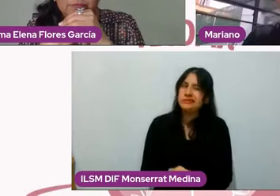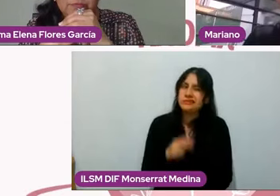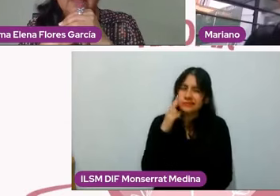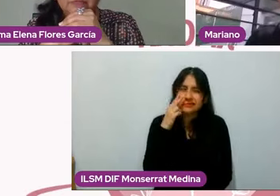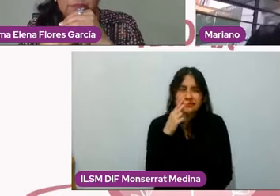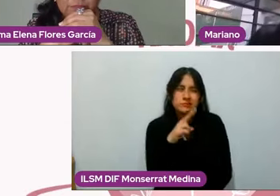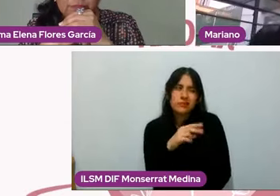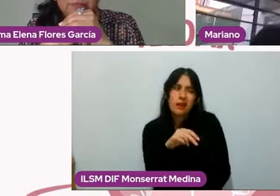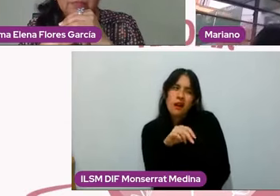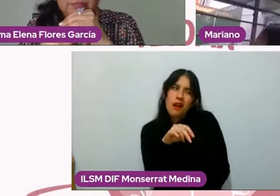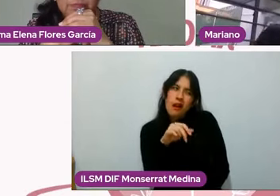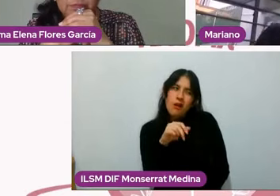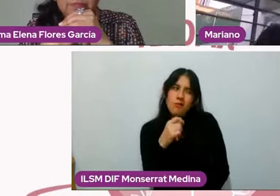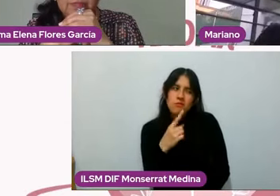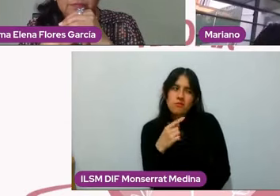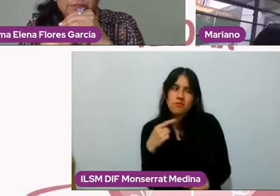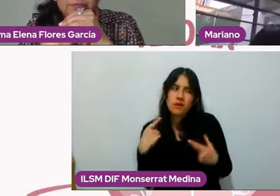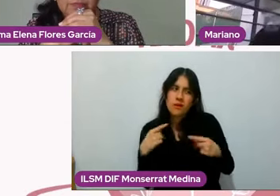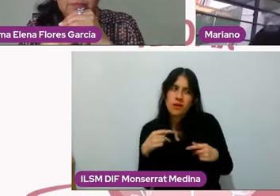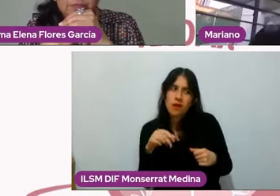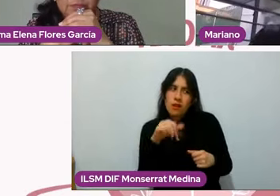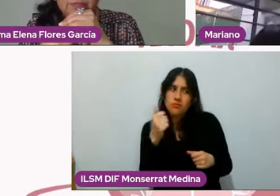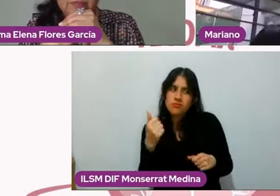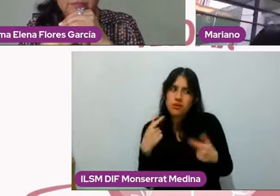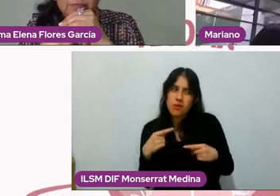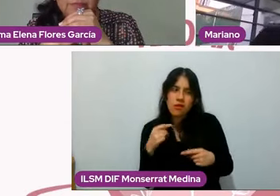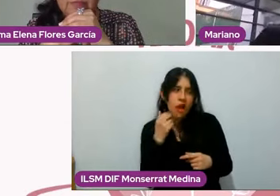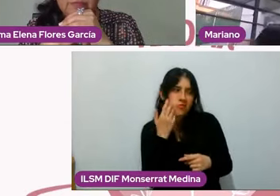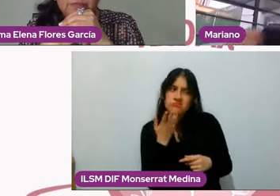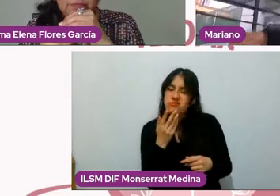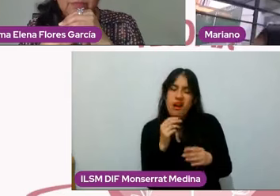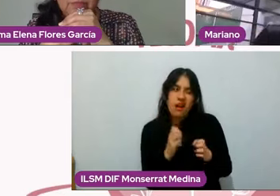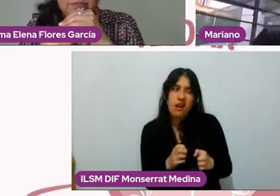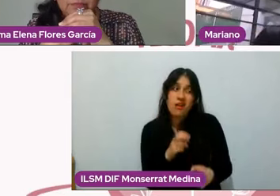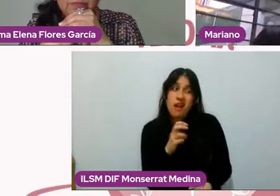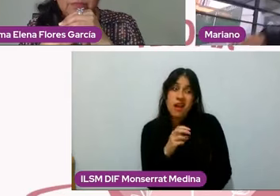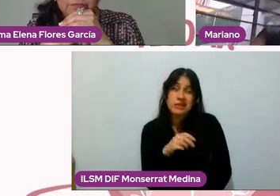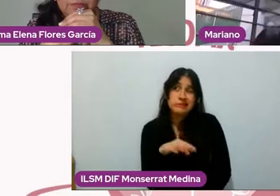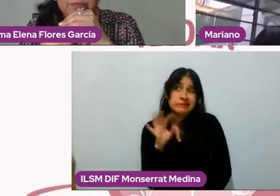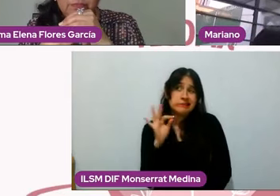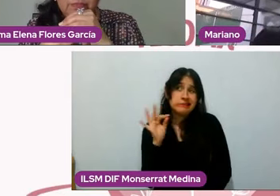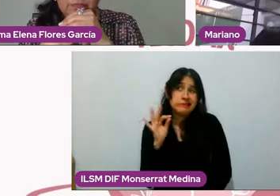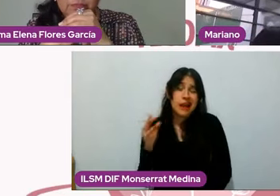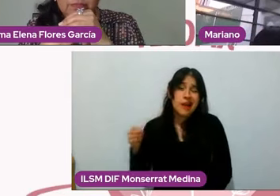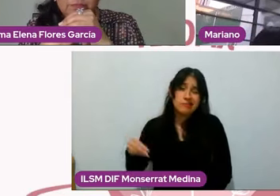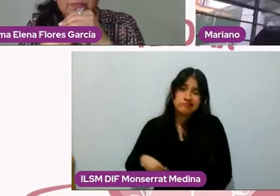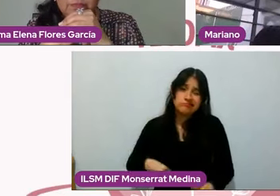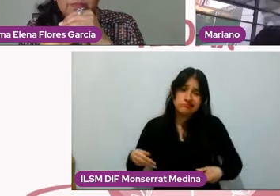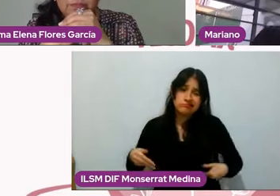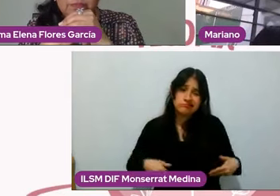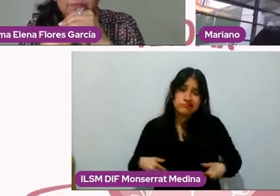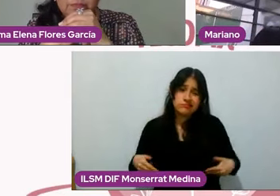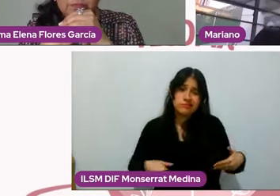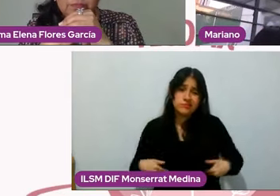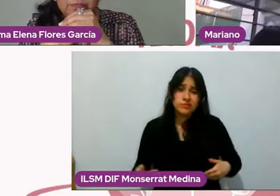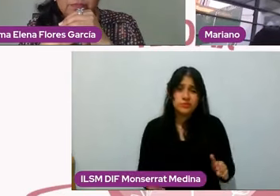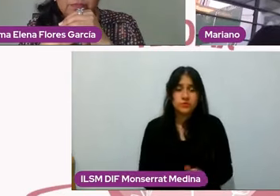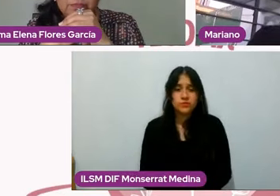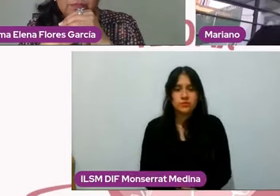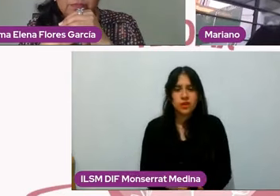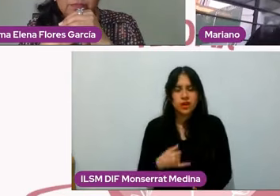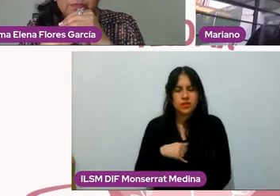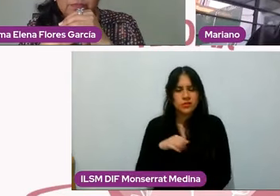otro alguien y eso puede ser muy incómodo. Entonces, yo nunca he conocido a nadie que me diga,